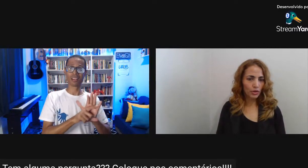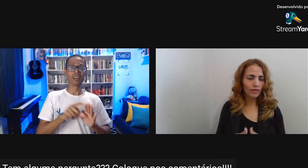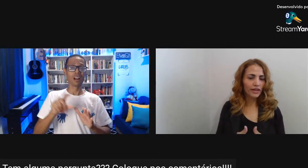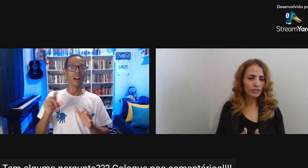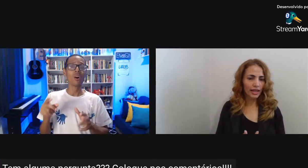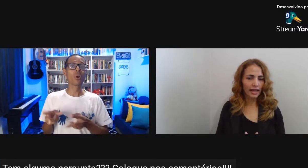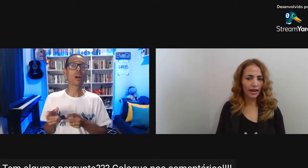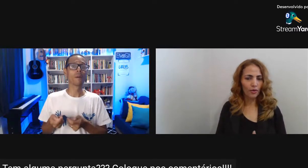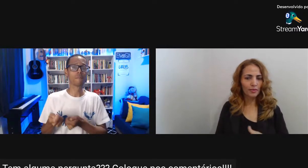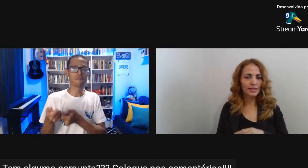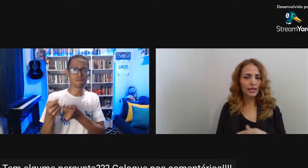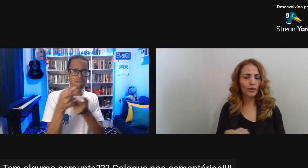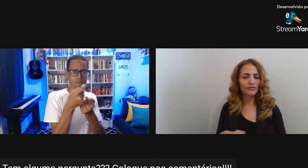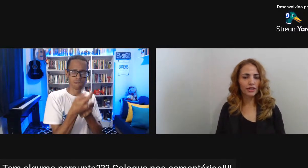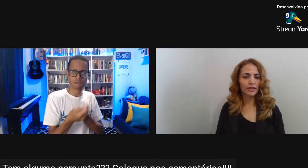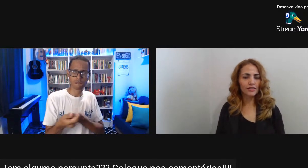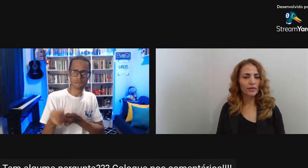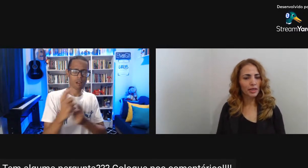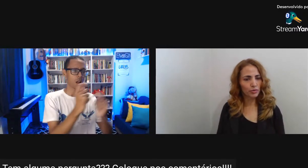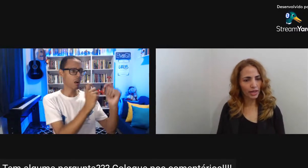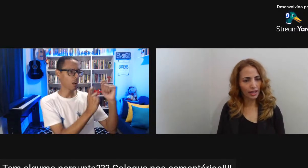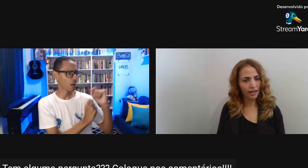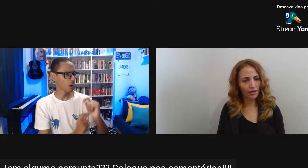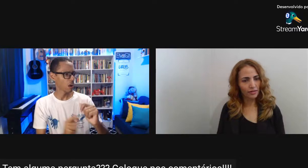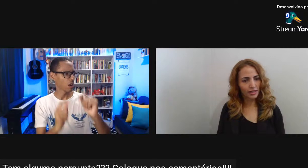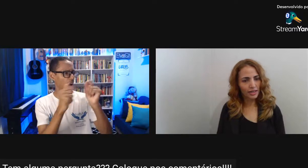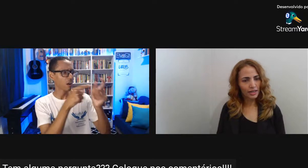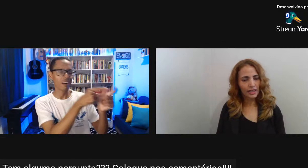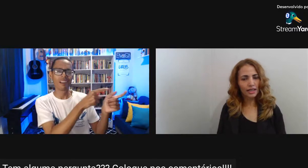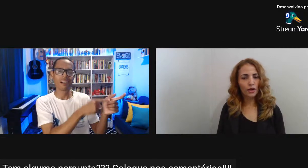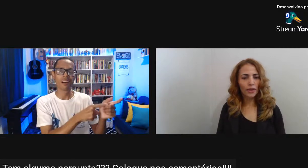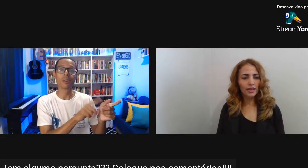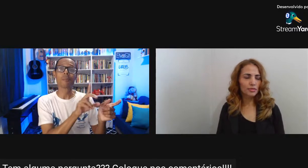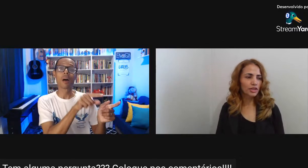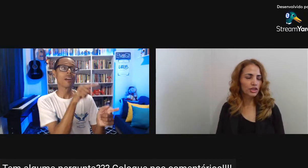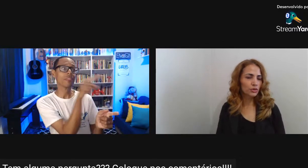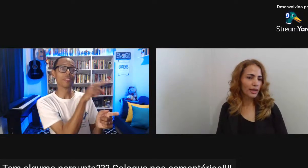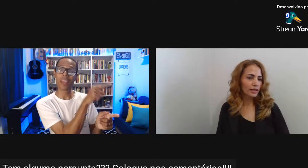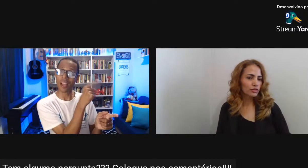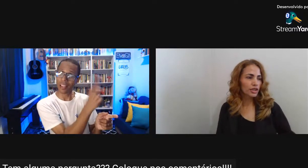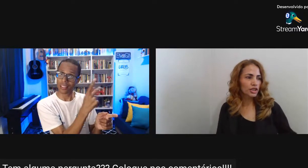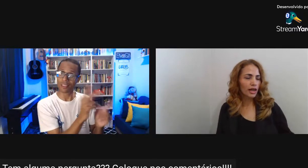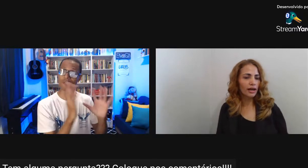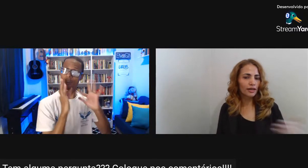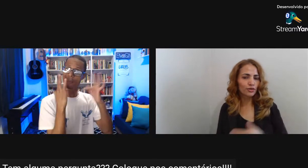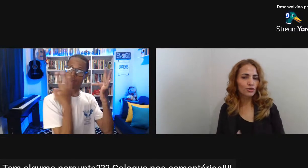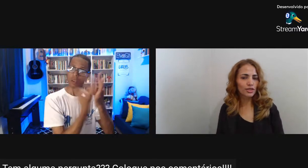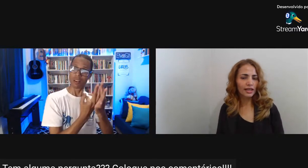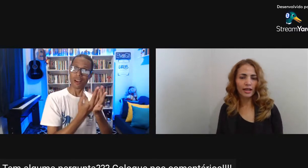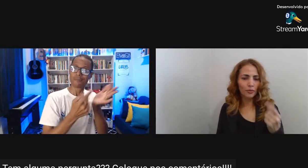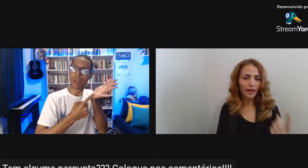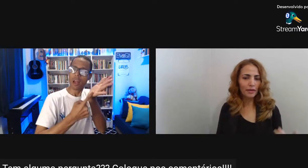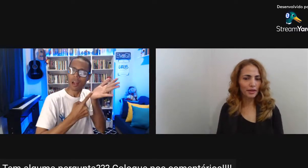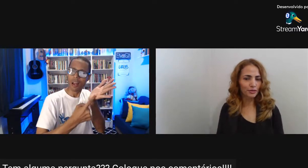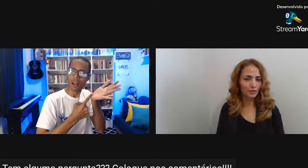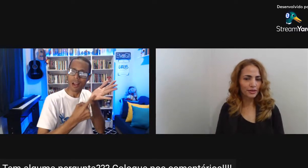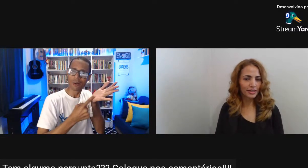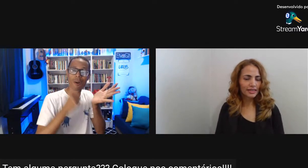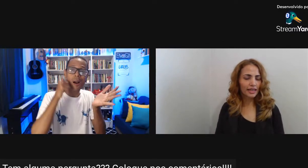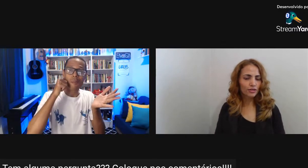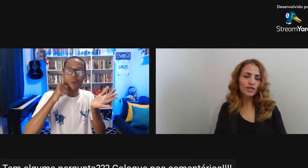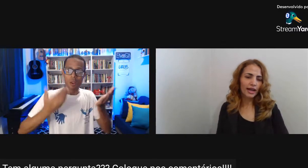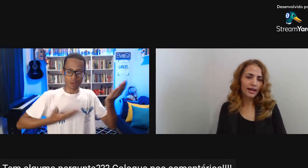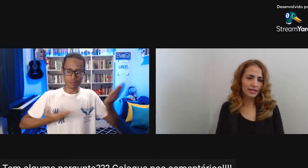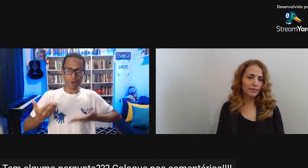Porque o afeto dela É real Mas será que o afeto Dessa família Por ela é real? Teriam eles Mantido ela Durante anos Sem nenhum pagamento